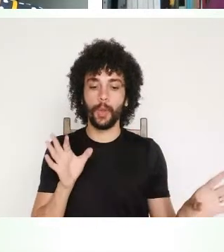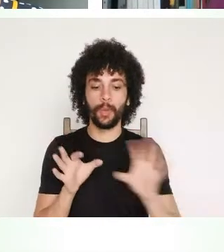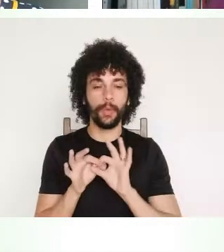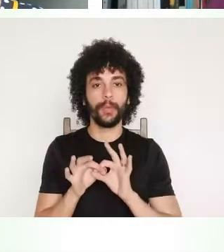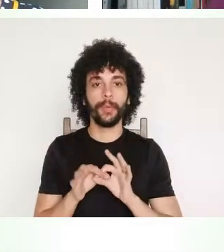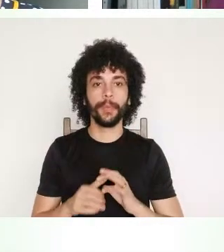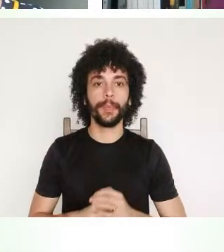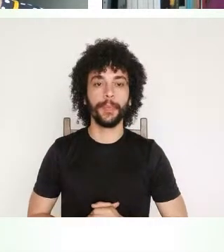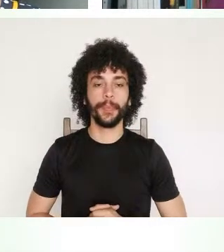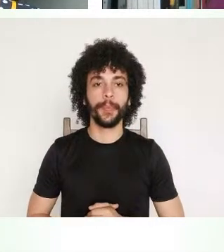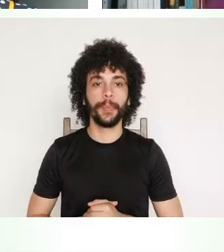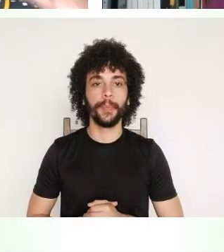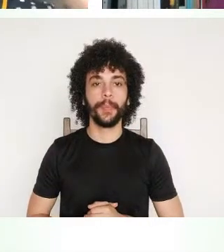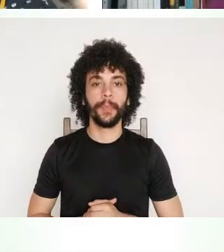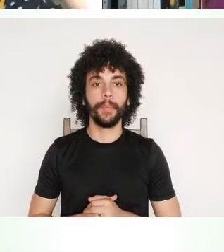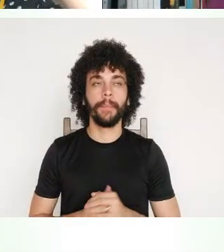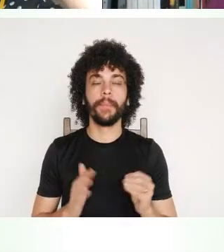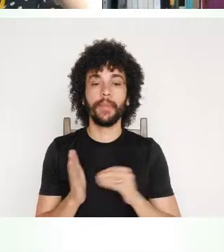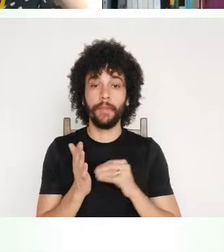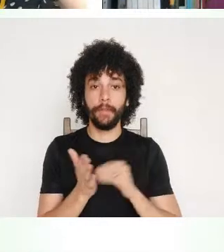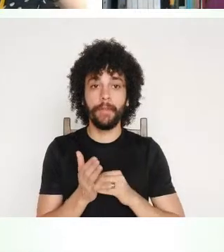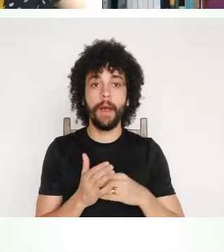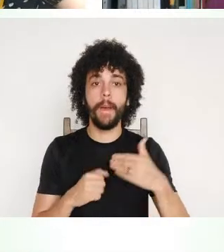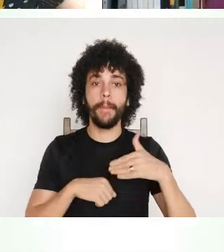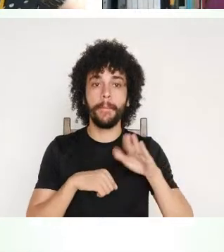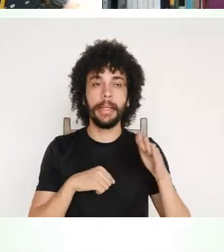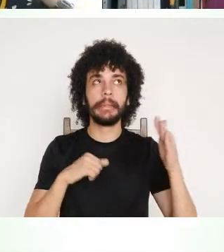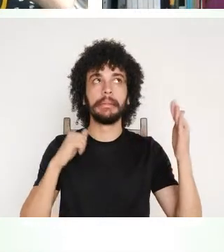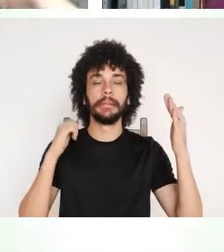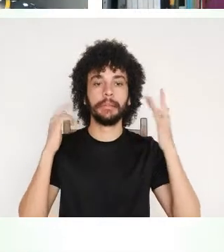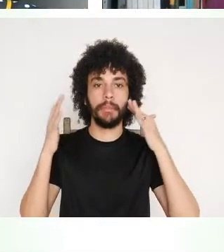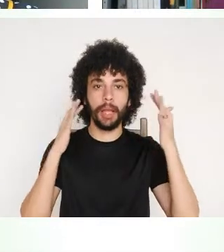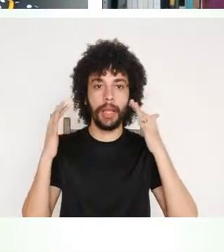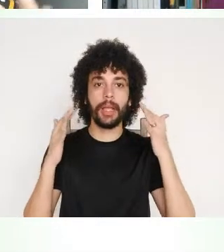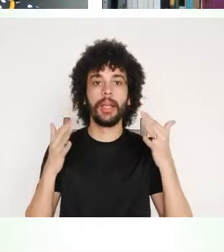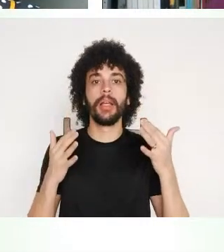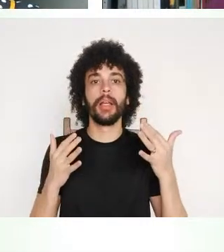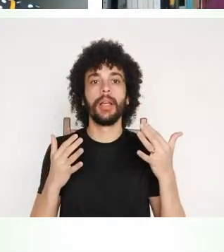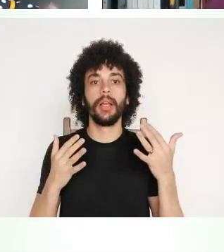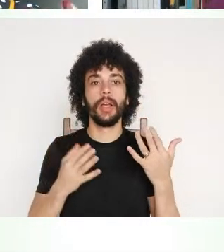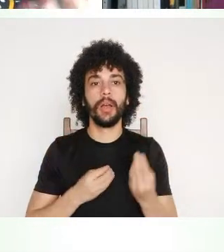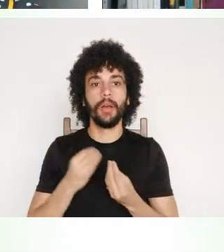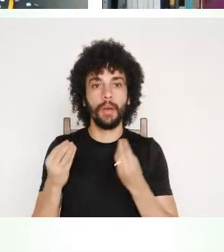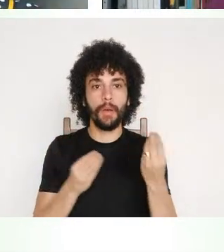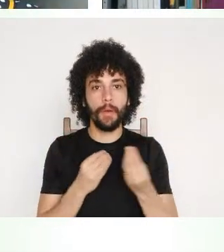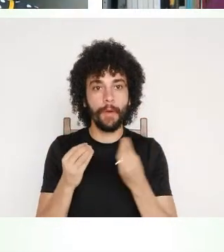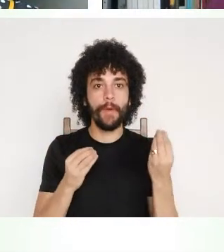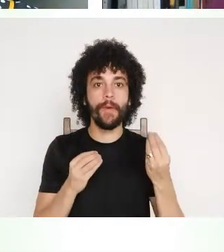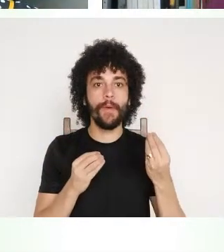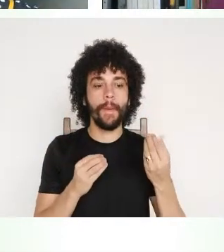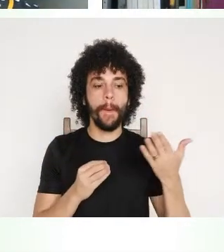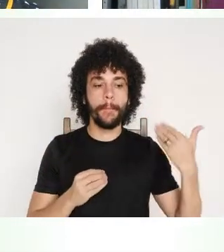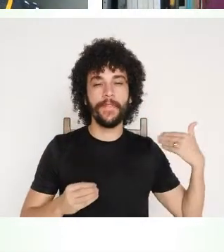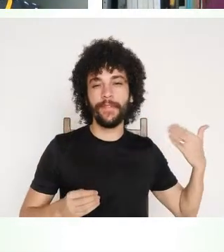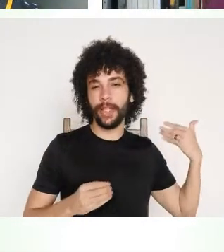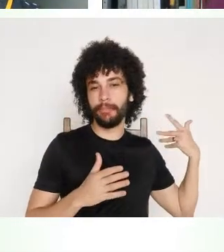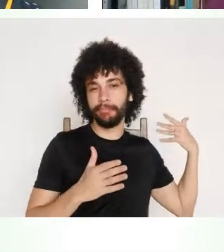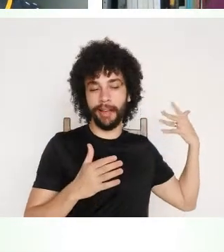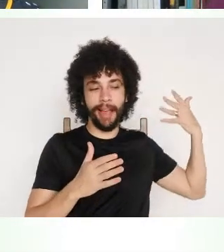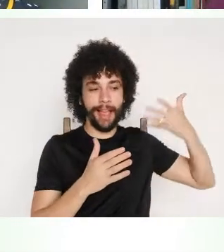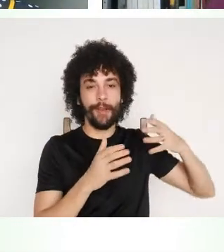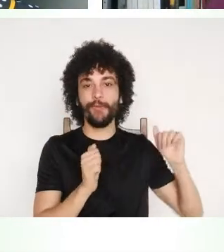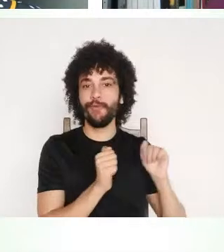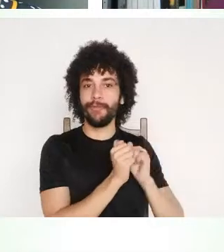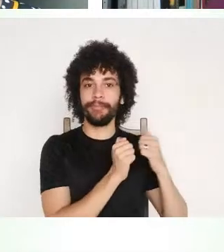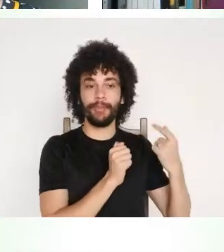né, falta mais de pensar como vindos de uma mesma matriz, né,